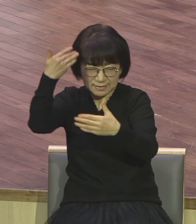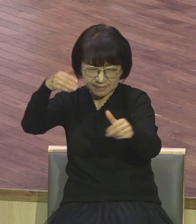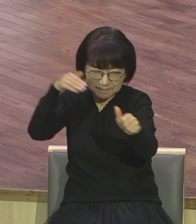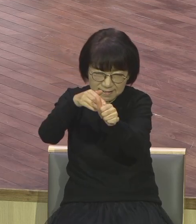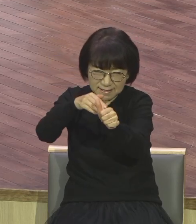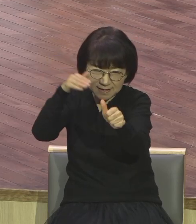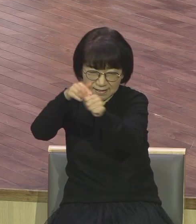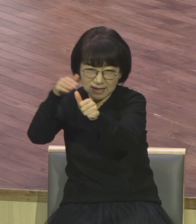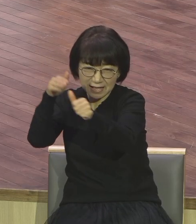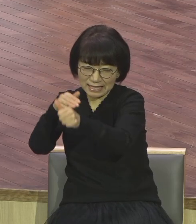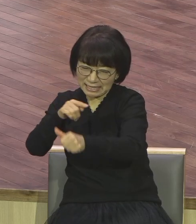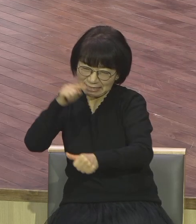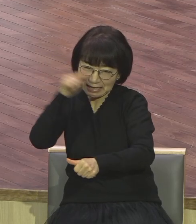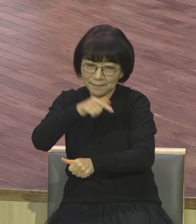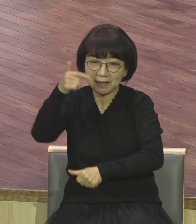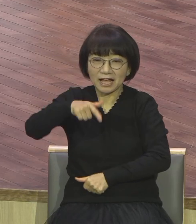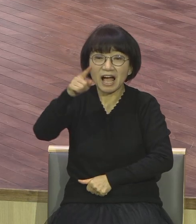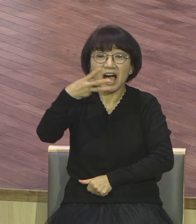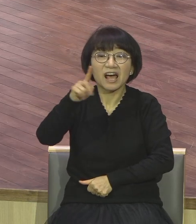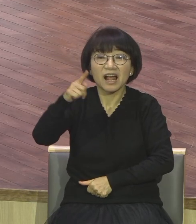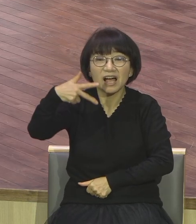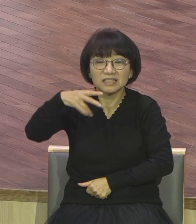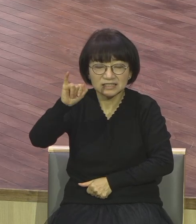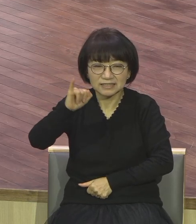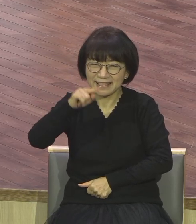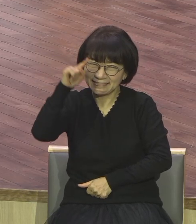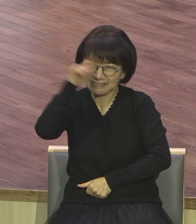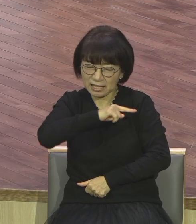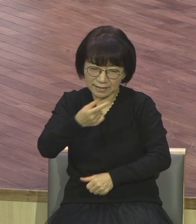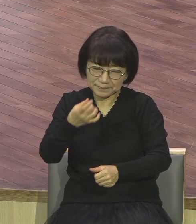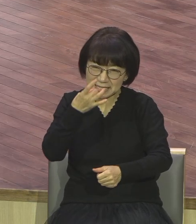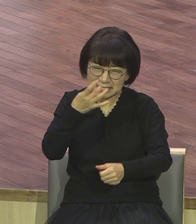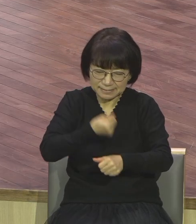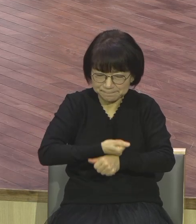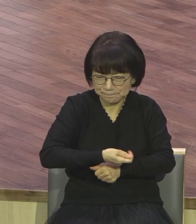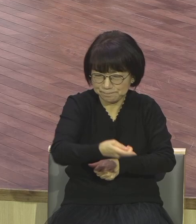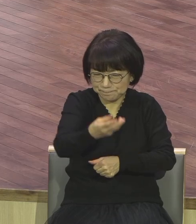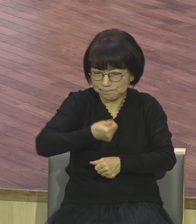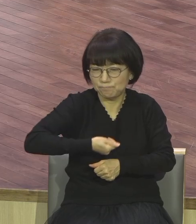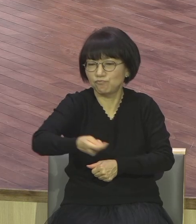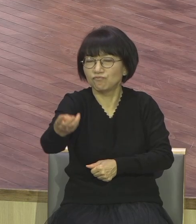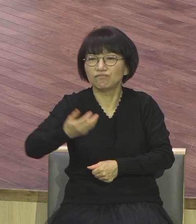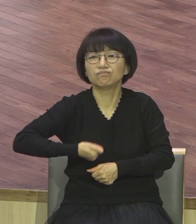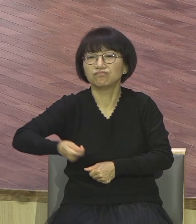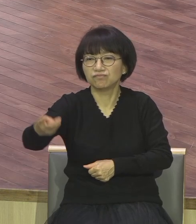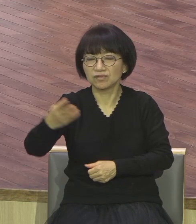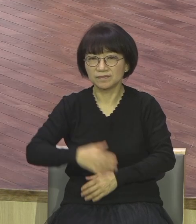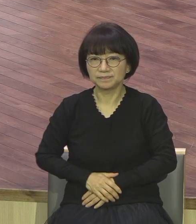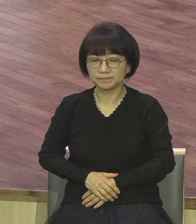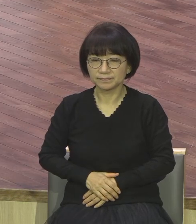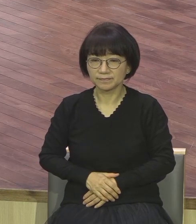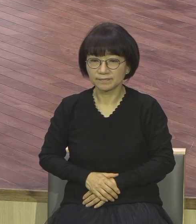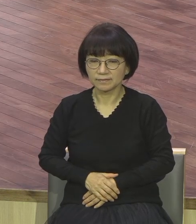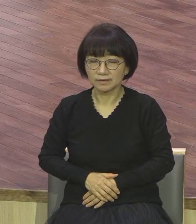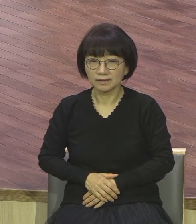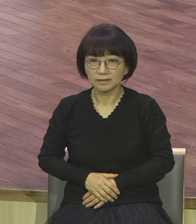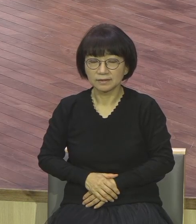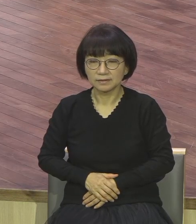뿌리고 있다 가라지 사단은요 결코 쉽게 포기하는 존재가